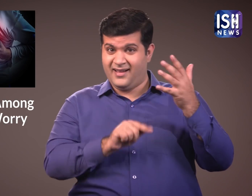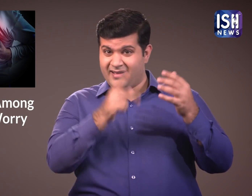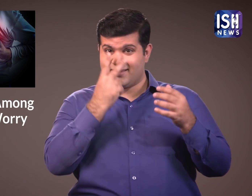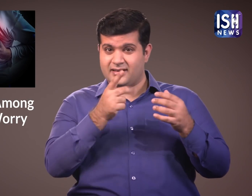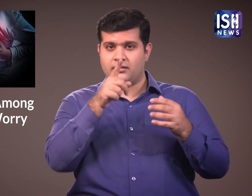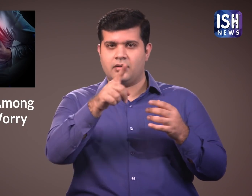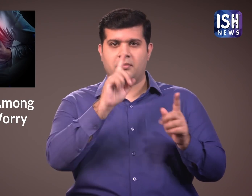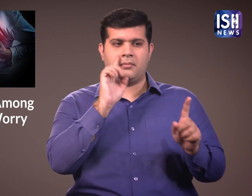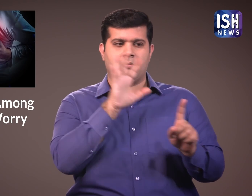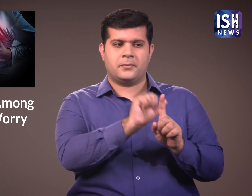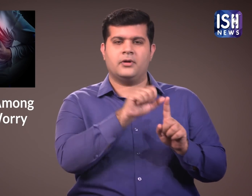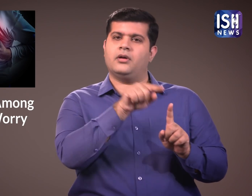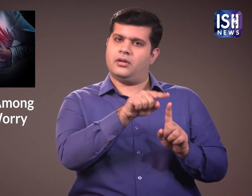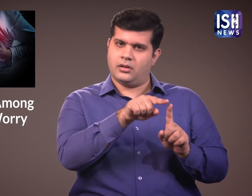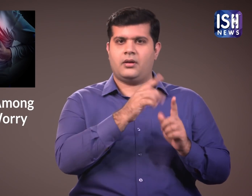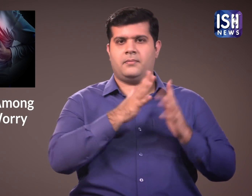ये हैं दिल के दौरे के लक्षन,